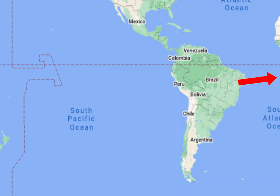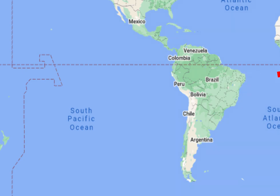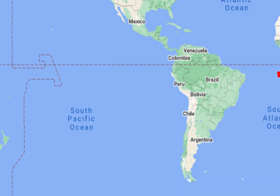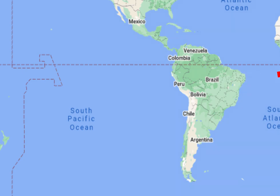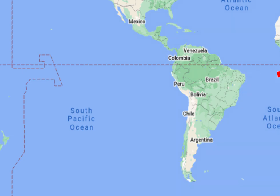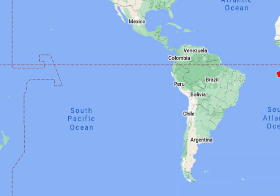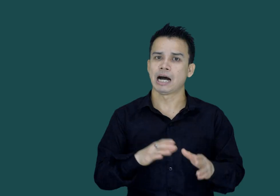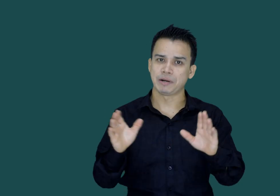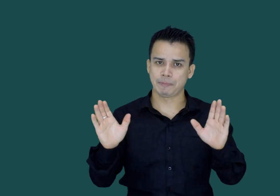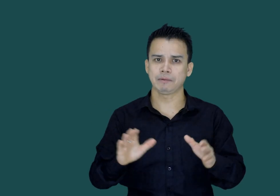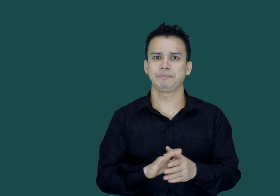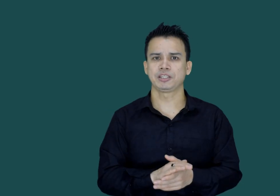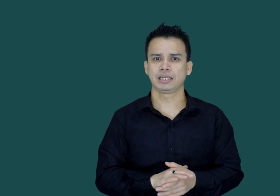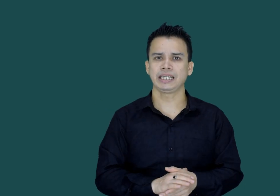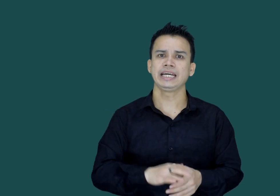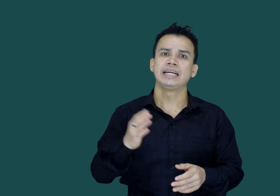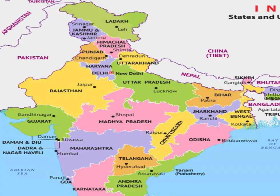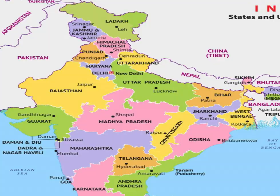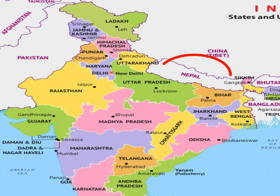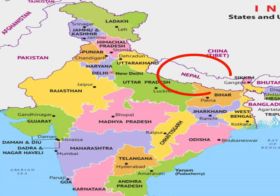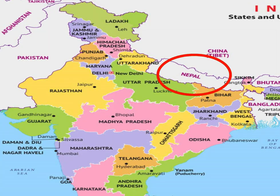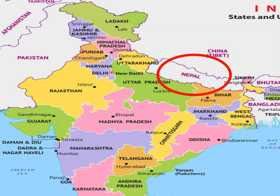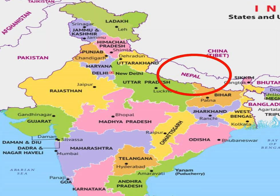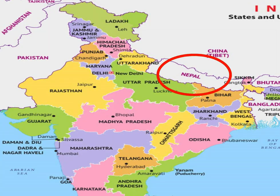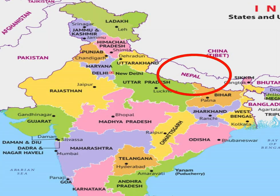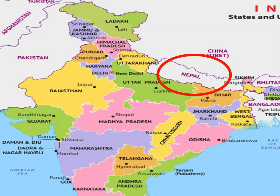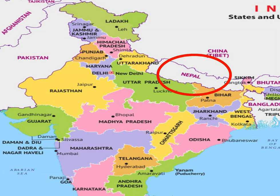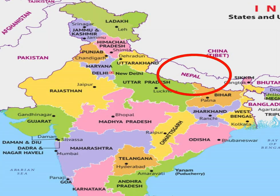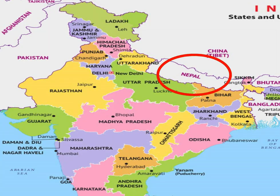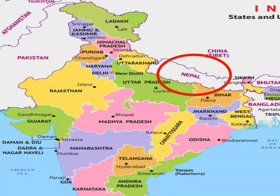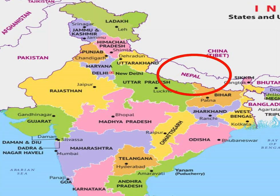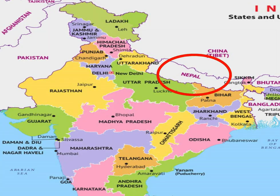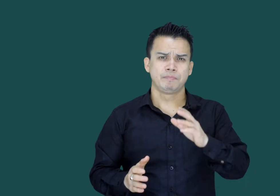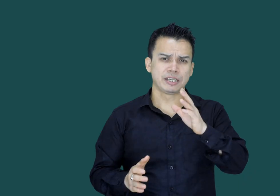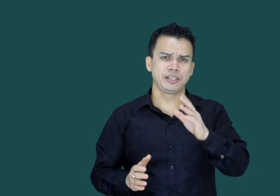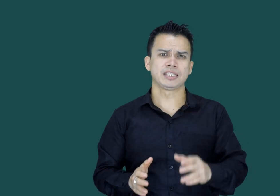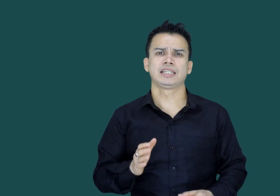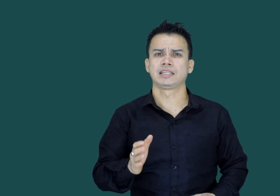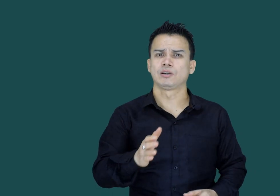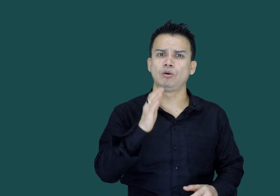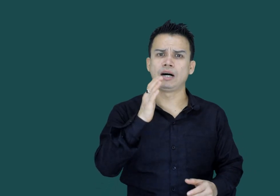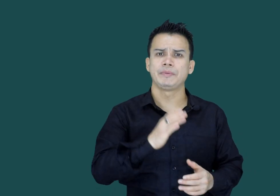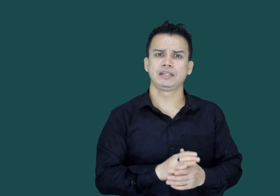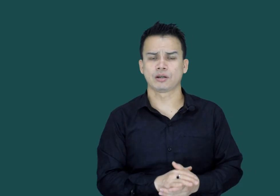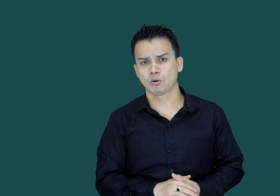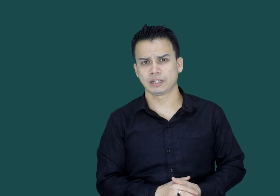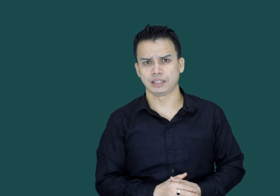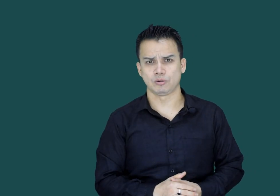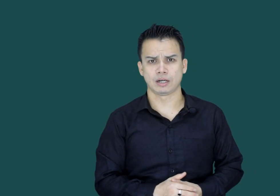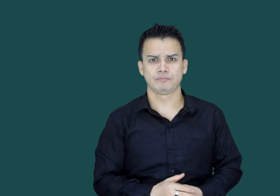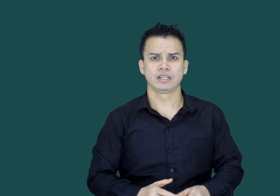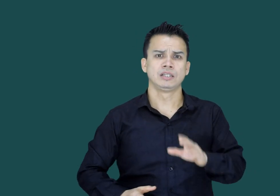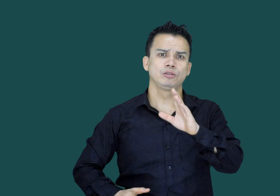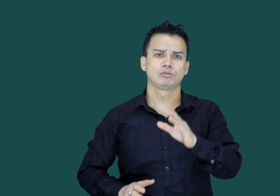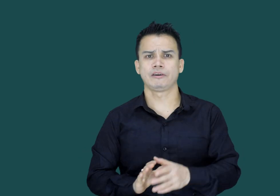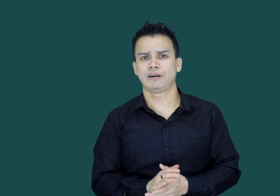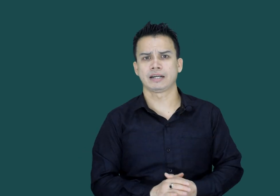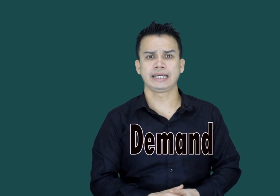آفریقہ اب نیپال بھی پیچھے نہیں ہے نیپال بھی انڈیا کو کینابیس سپلائی کرتے ہیں پر جس حد تک ہو ہمیں انہیں روکنا ہی ہوگا دوسرا وار ہے